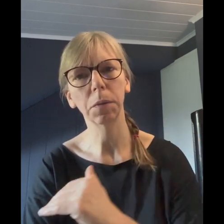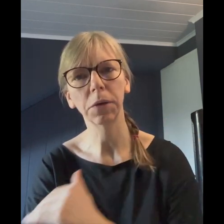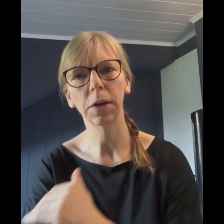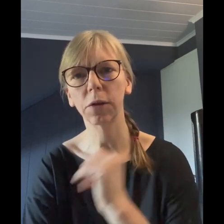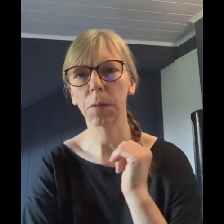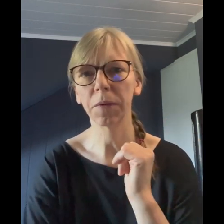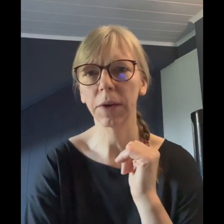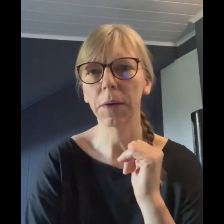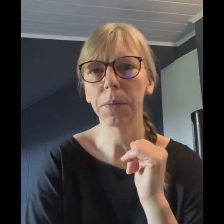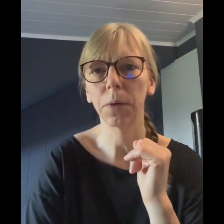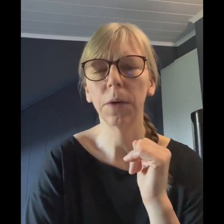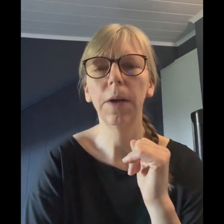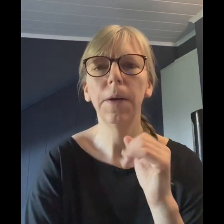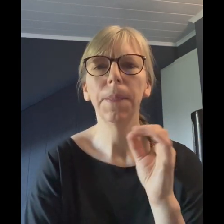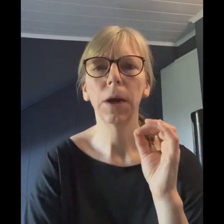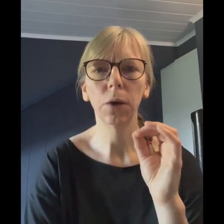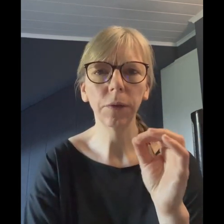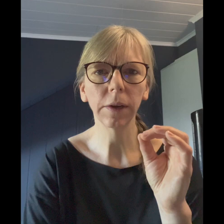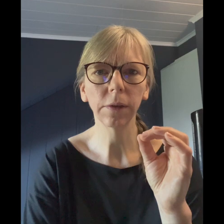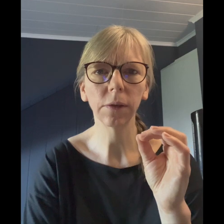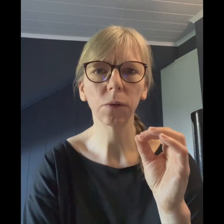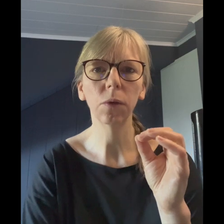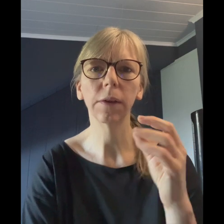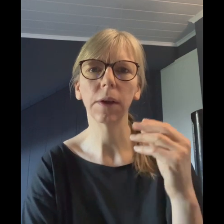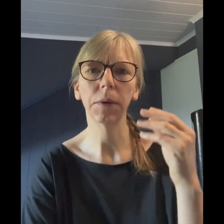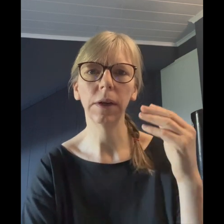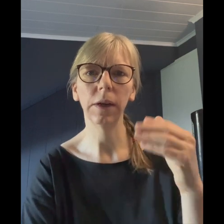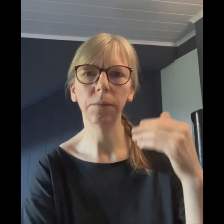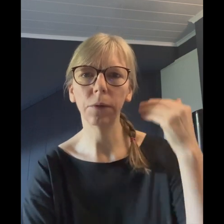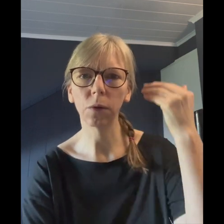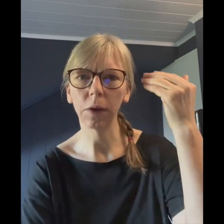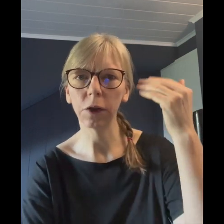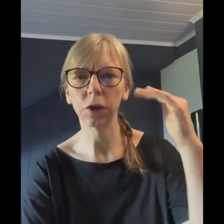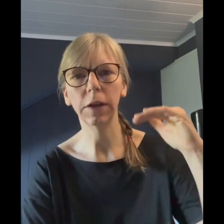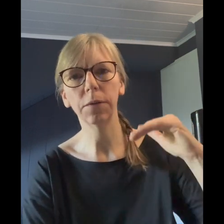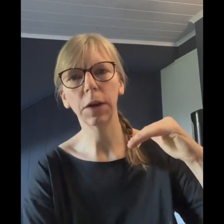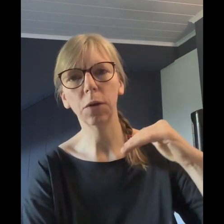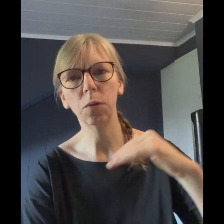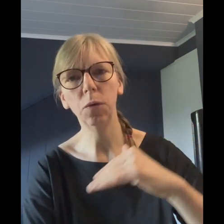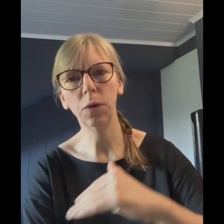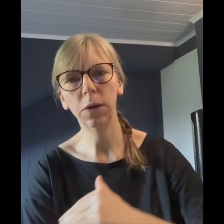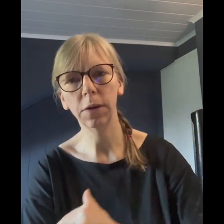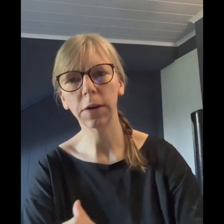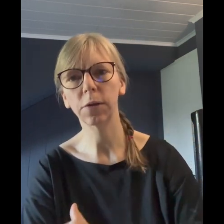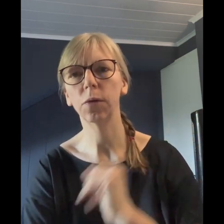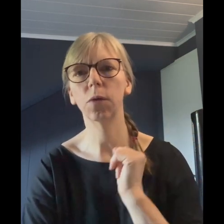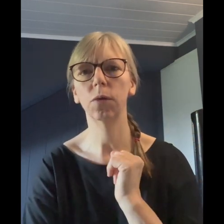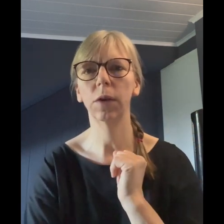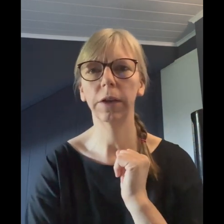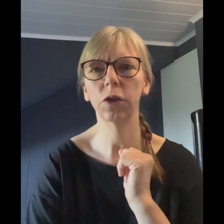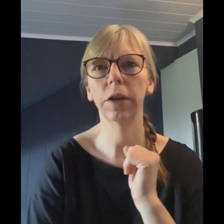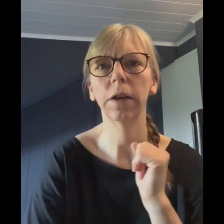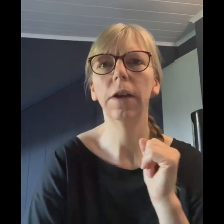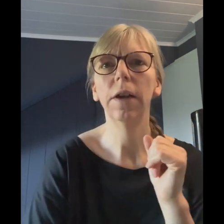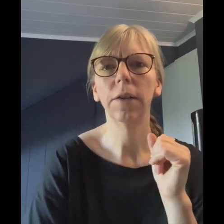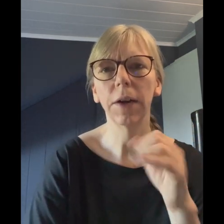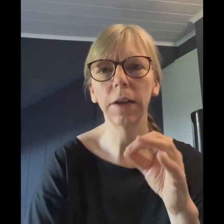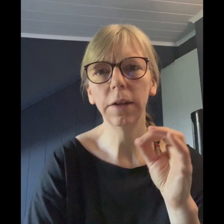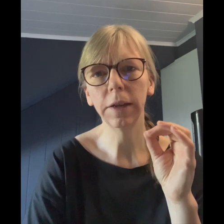besser das Körperfett abbauen. Häufig ist es so, dass aber die Nebenwirkungen entstehen, weil Unterzuckerungen entstehen, weil die